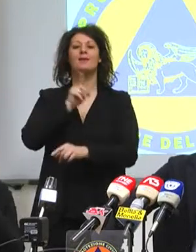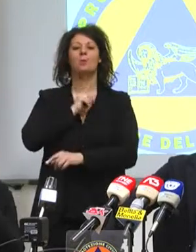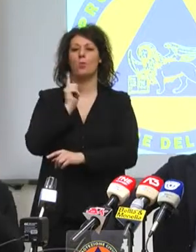spero